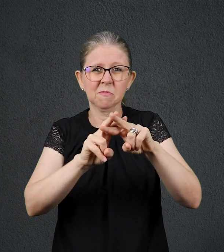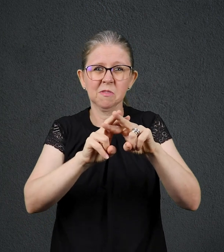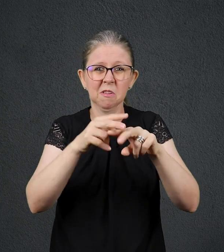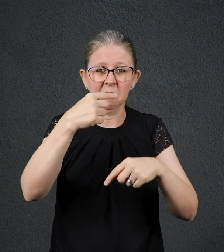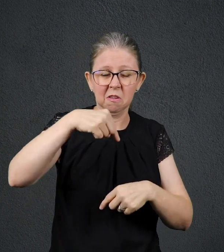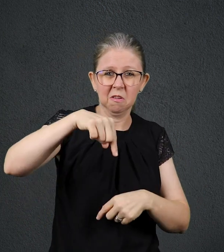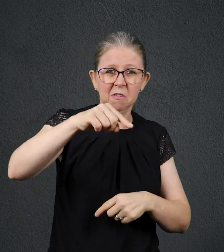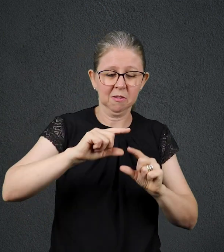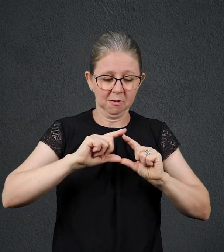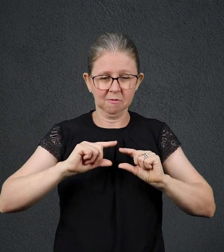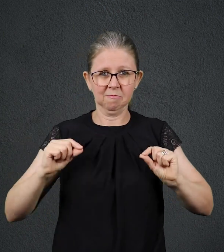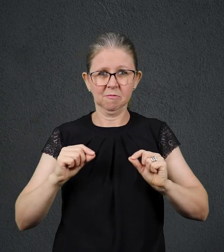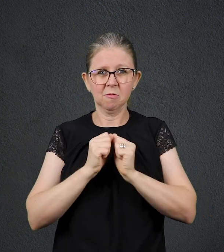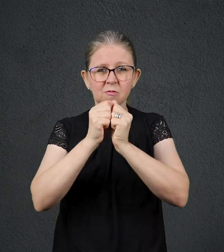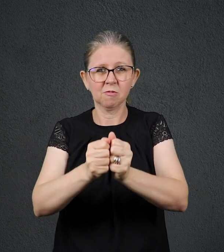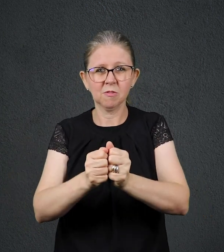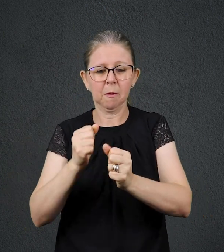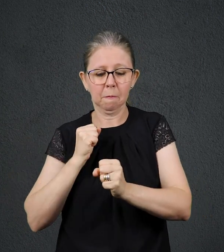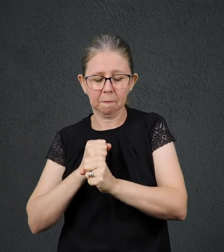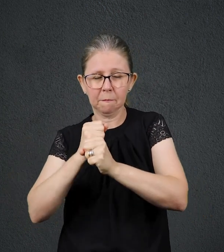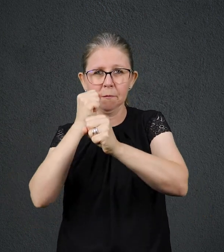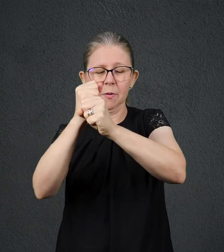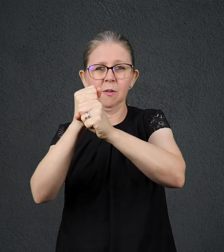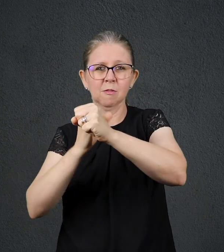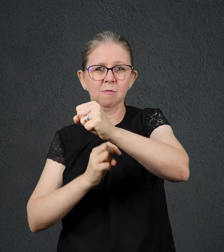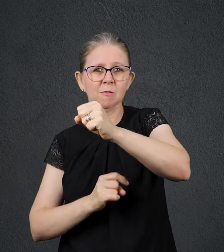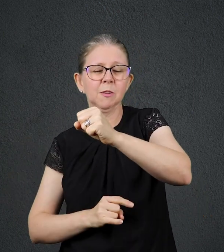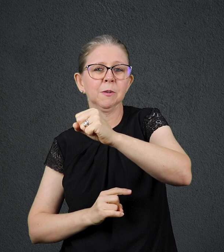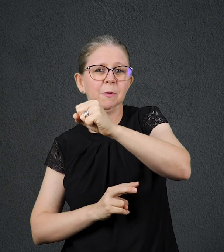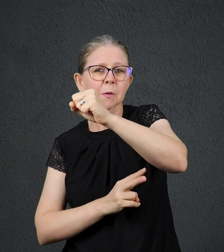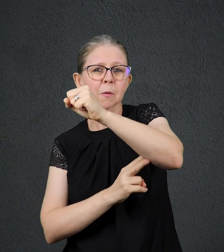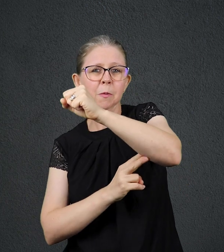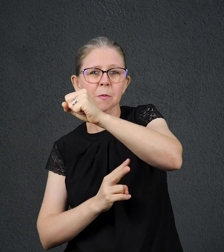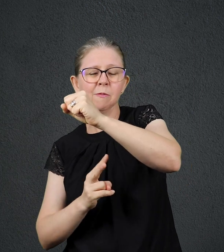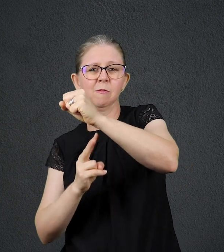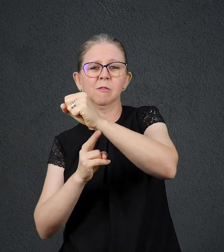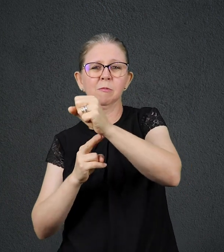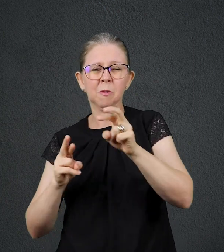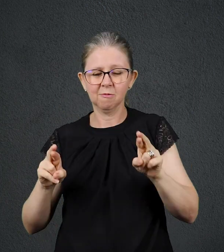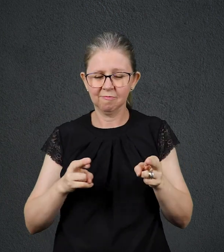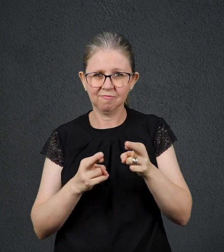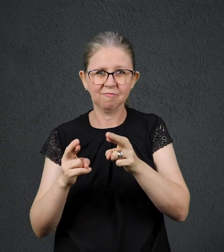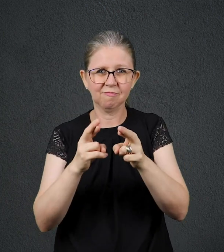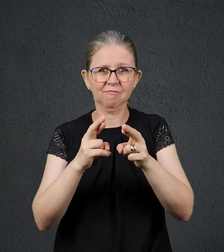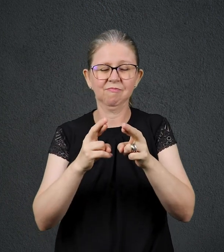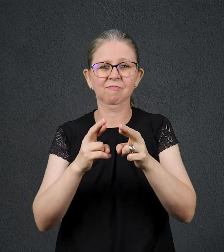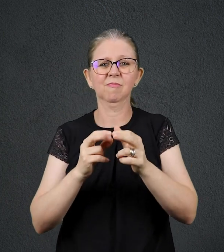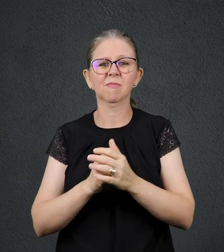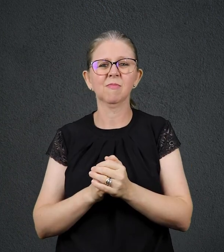construir uma ponte de transporte ferroviário sobre o rio Kwai, na Tailândia. Ernest Gordon, na época um dos